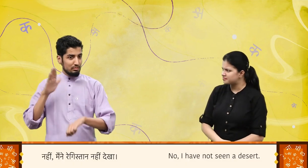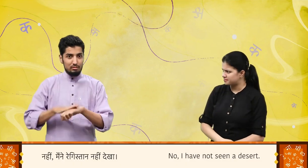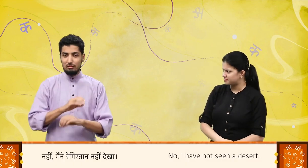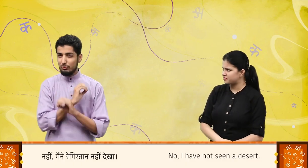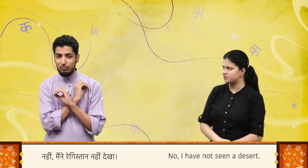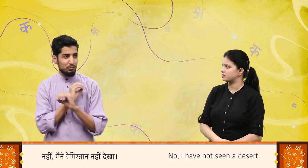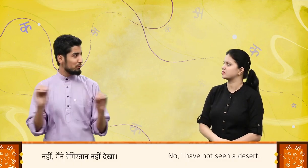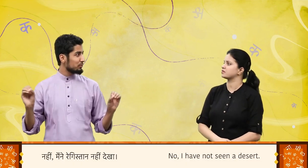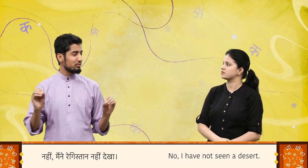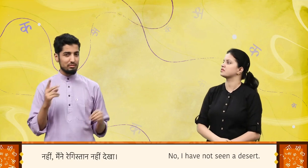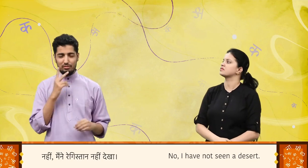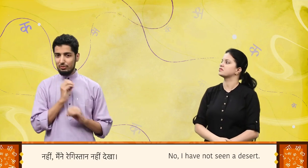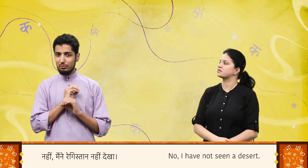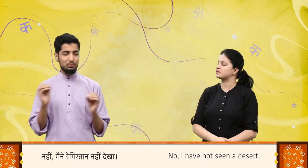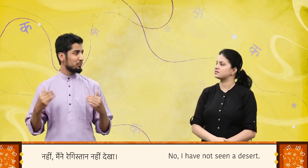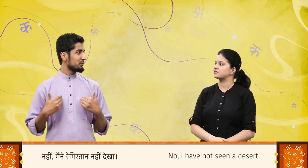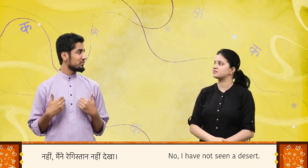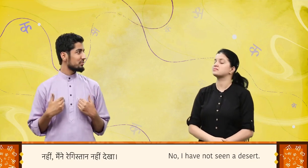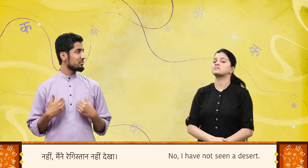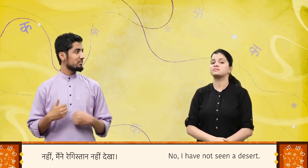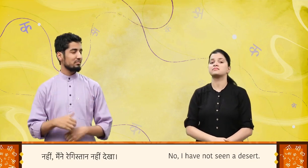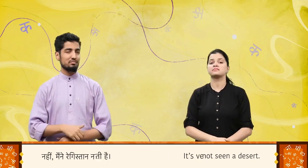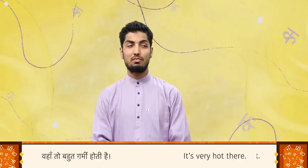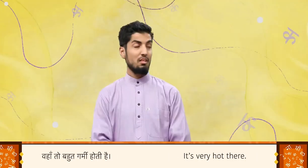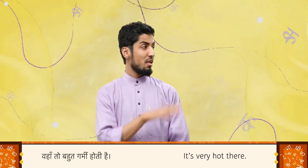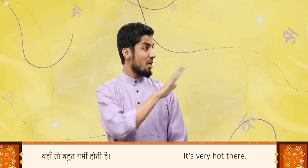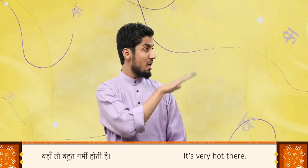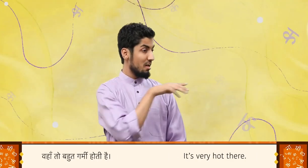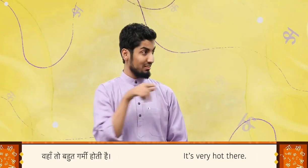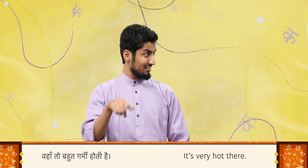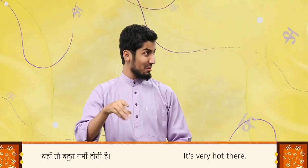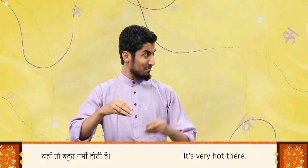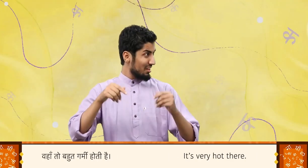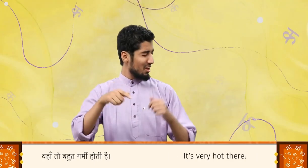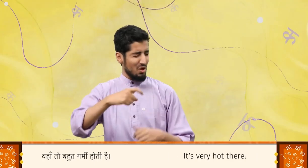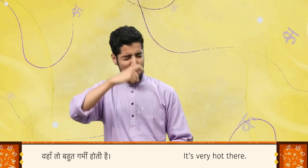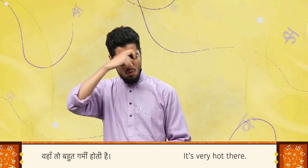नहीं! मैंने रेगिस्तान नहीं देखा वहां तो बहुत गर्मी होती है